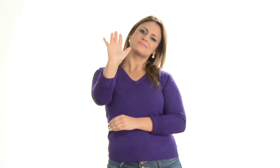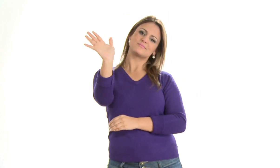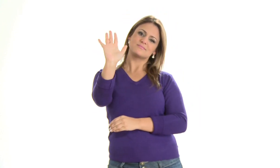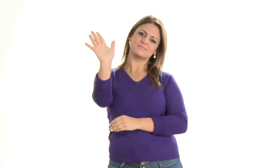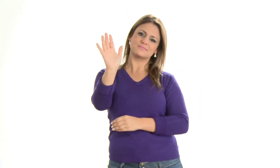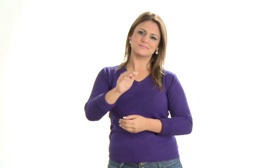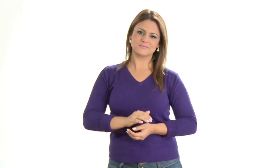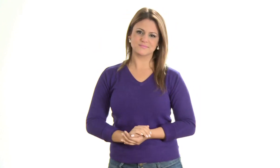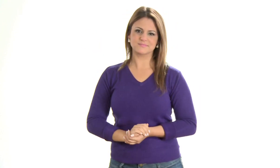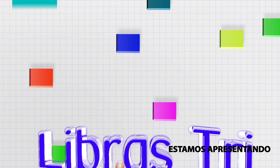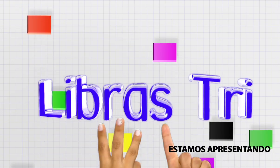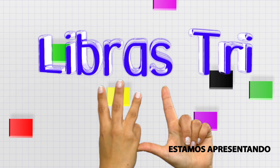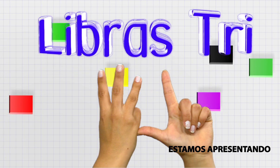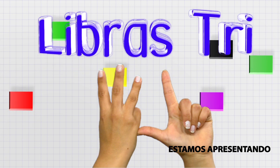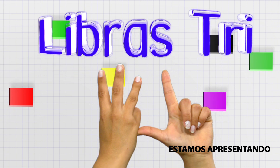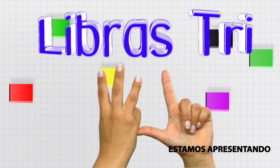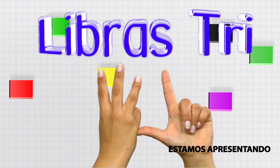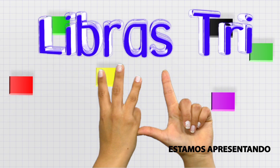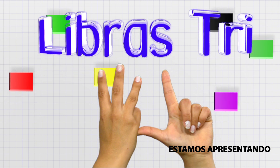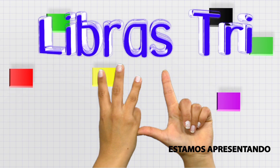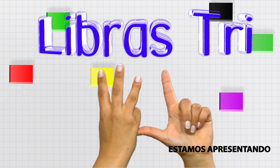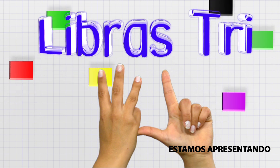Até mais! Librastri